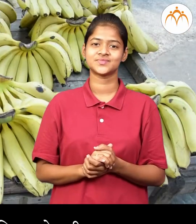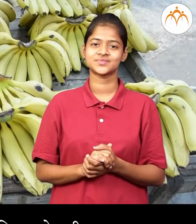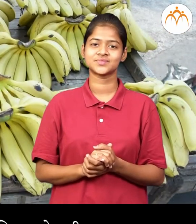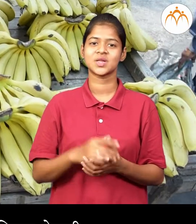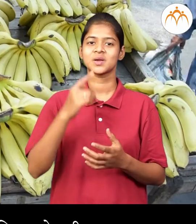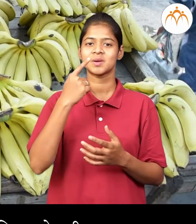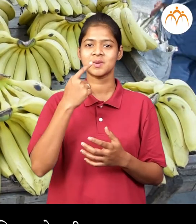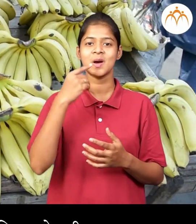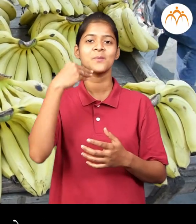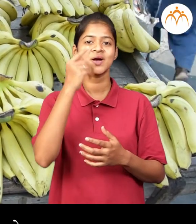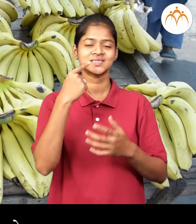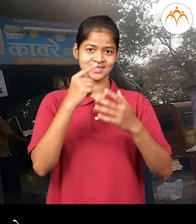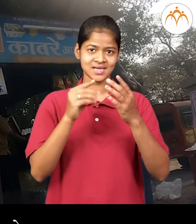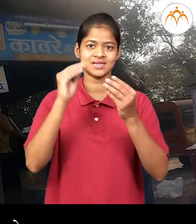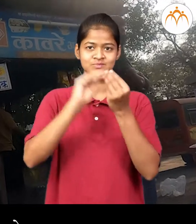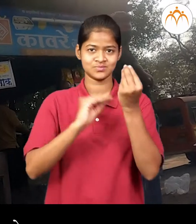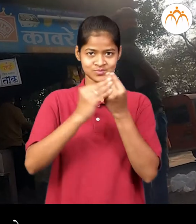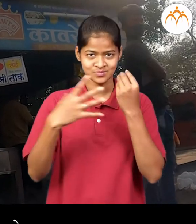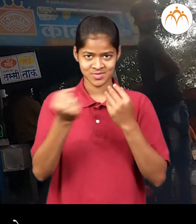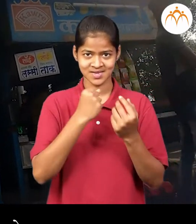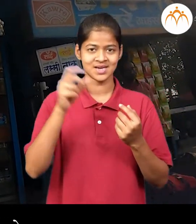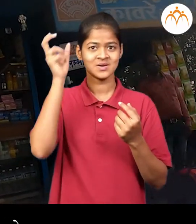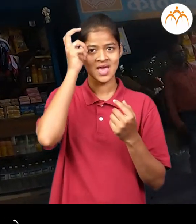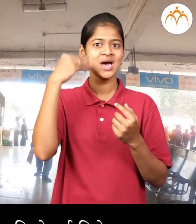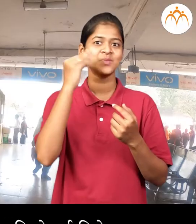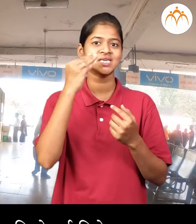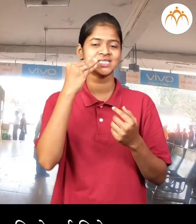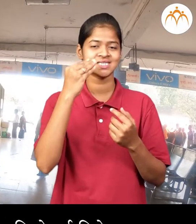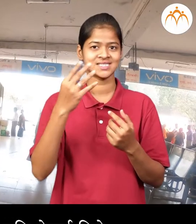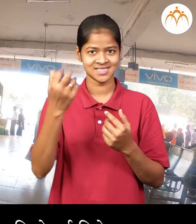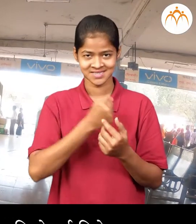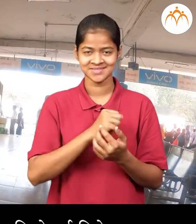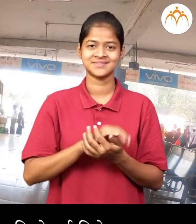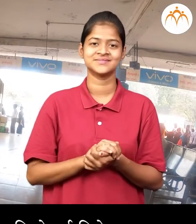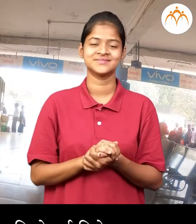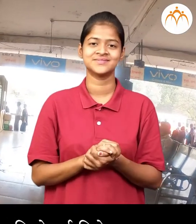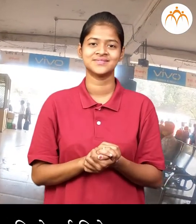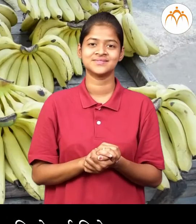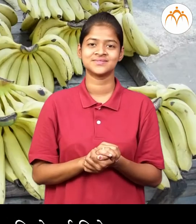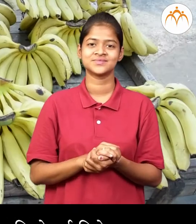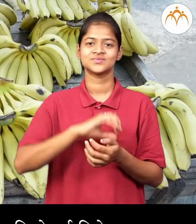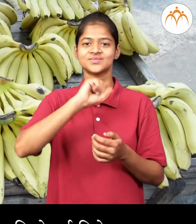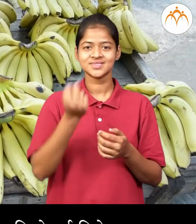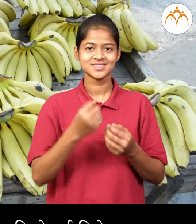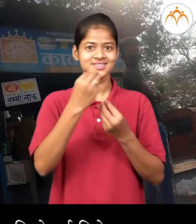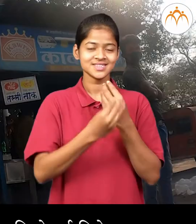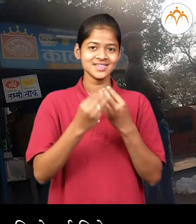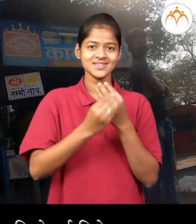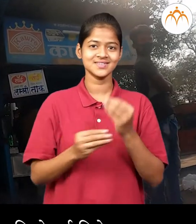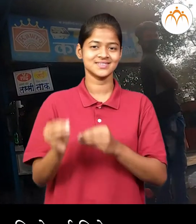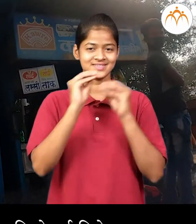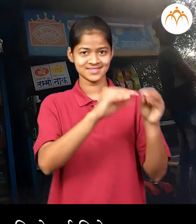केडी विकत घेतली, वेफर्स विकत घेतले, बाबान नी सुमेध ला केडे दिले आणी